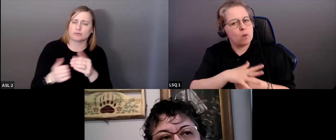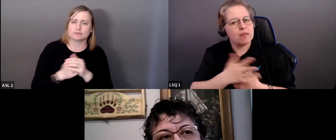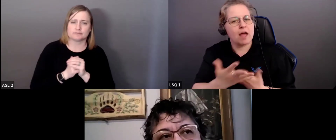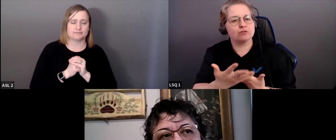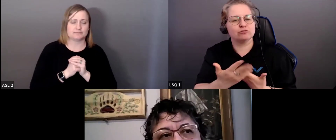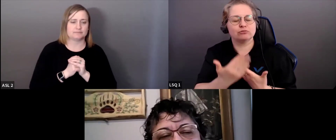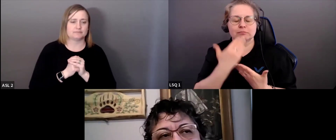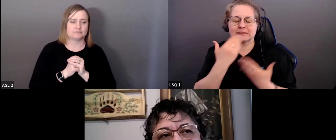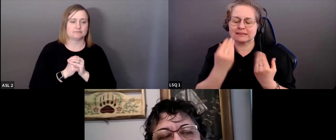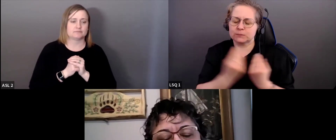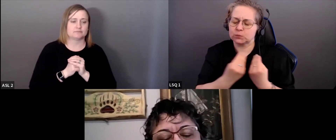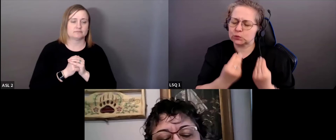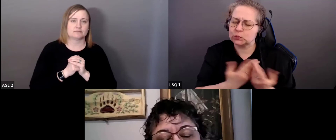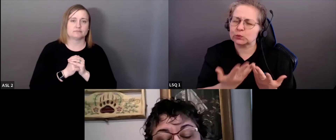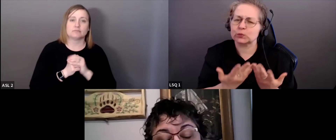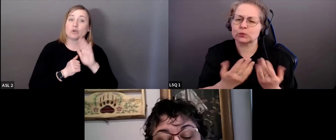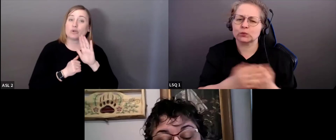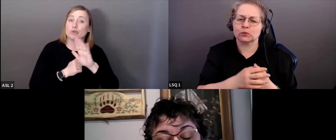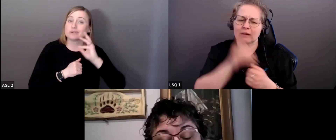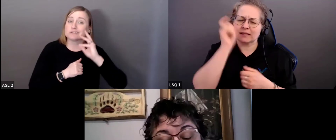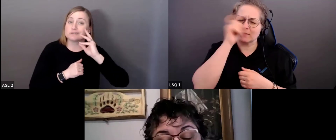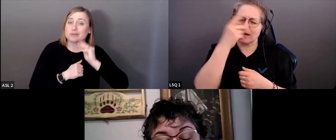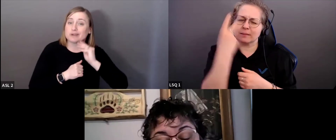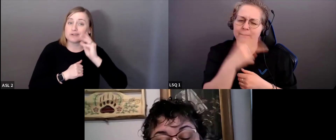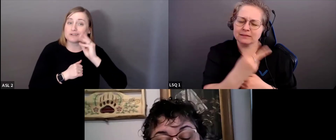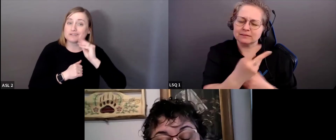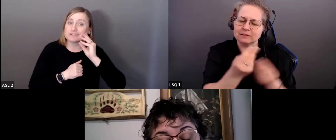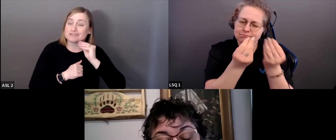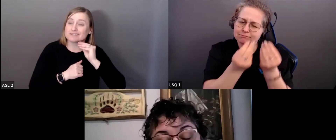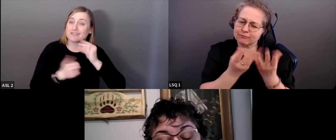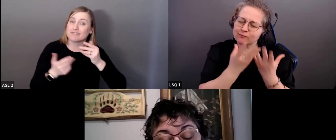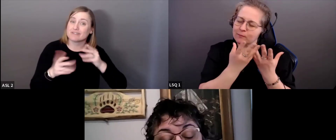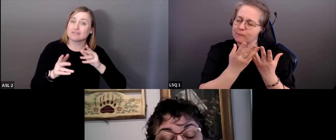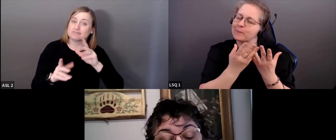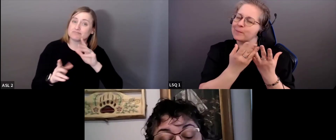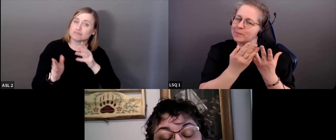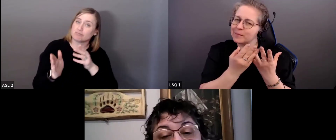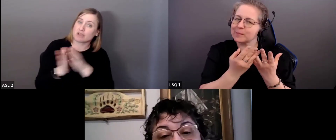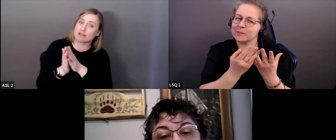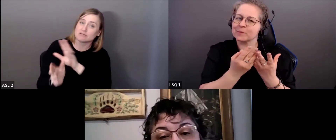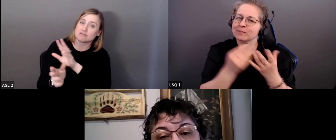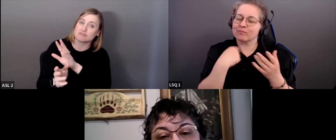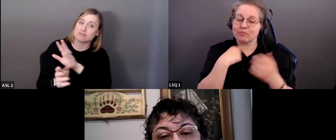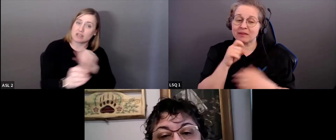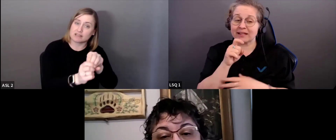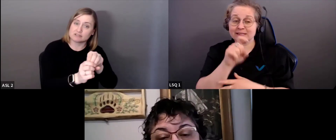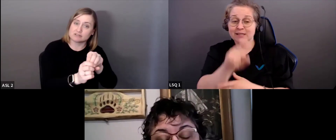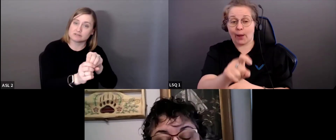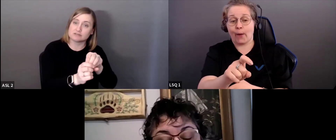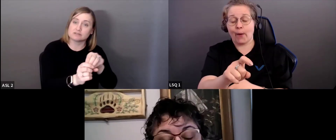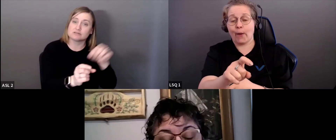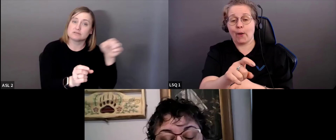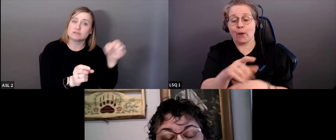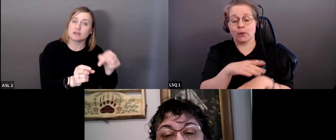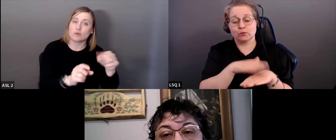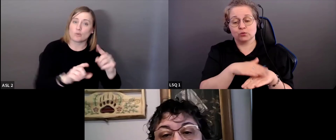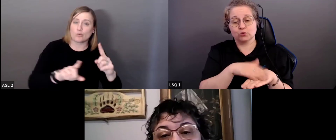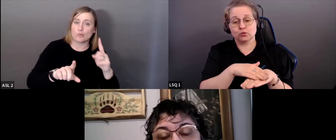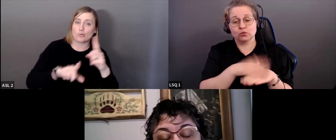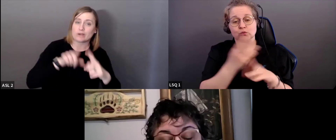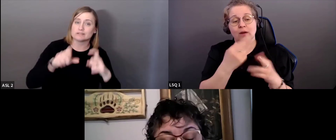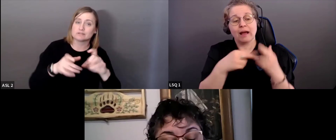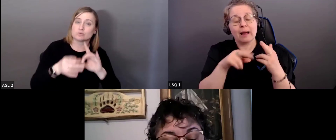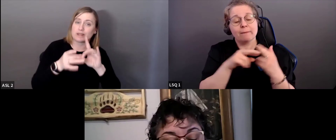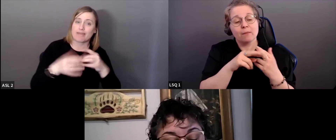parlé de vos expériences quand on vous a demandé de répondre